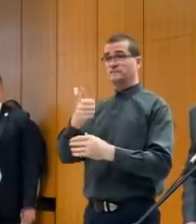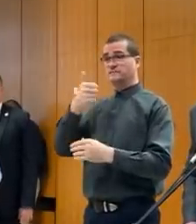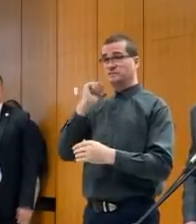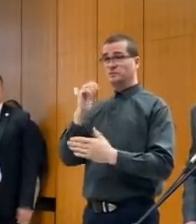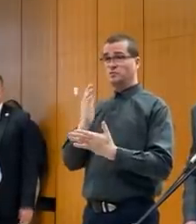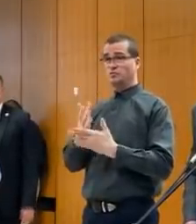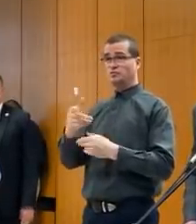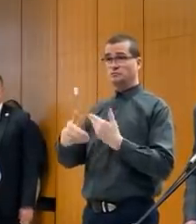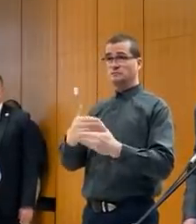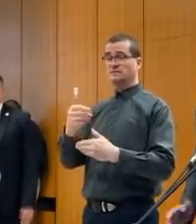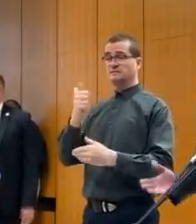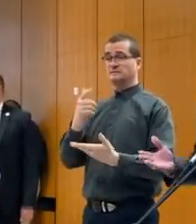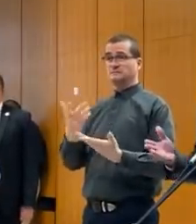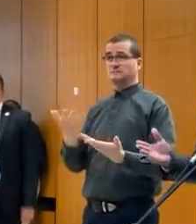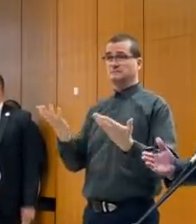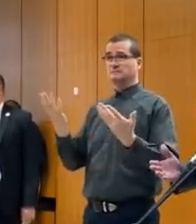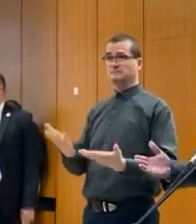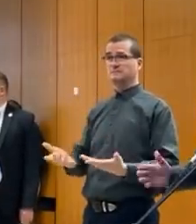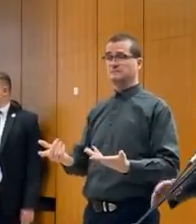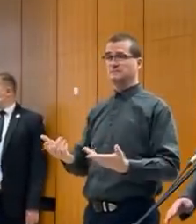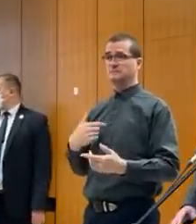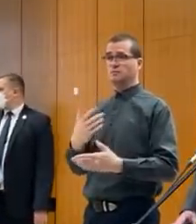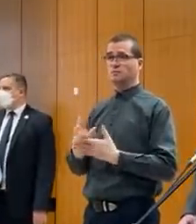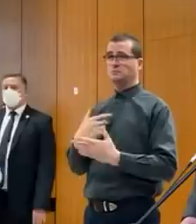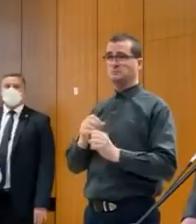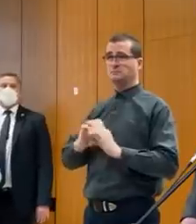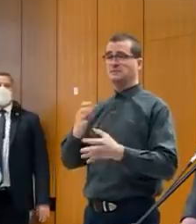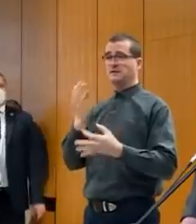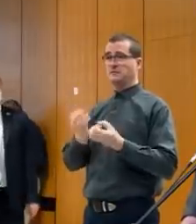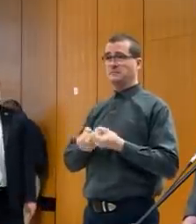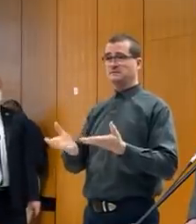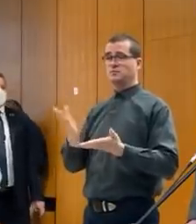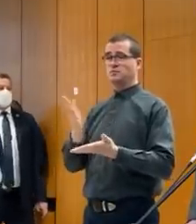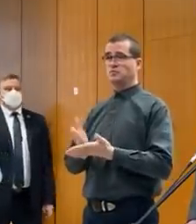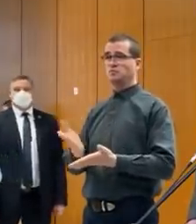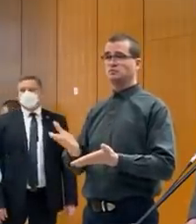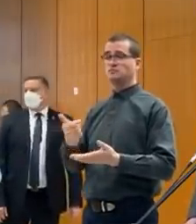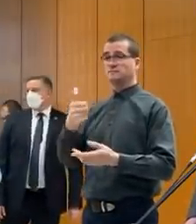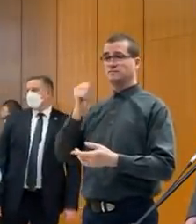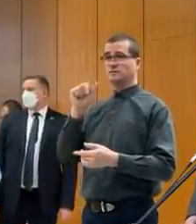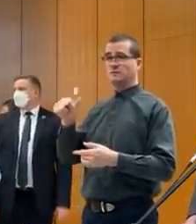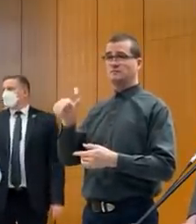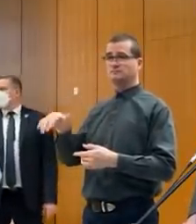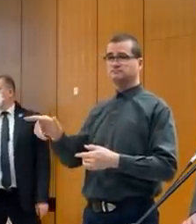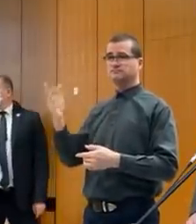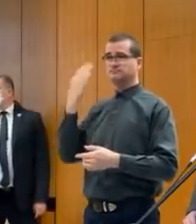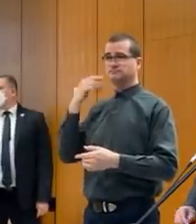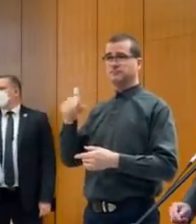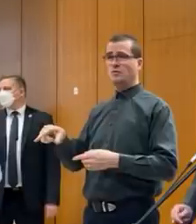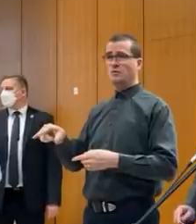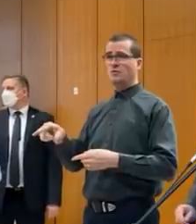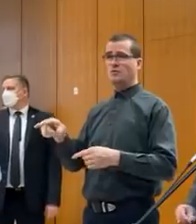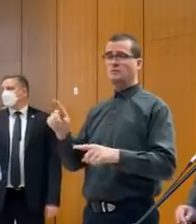No, lebo tak ako aj média informovali, že už včera tam boli